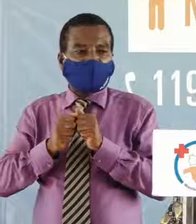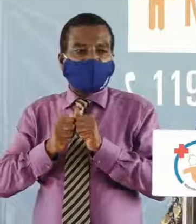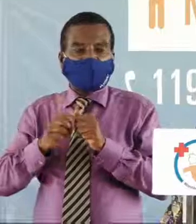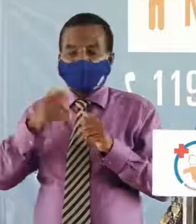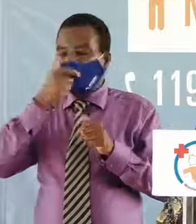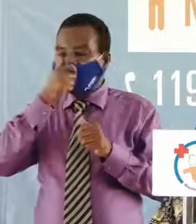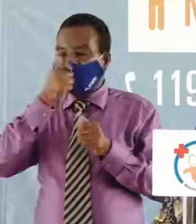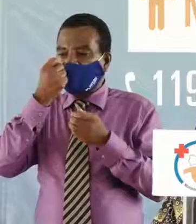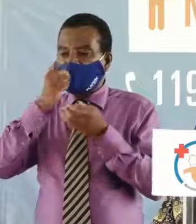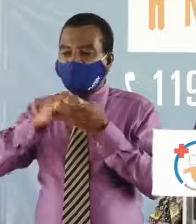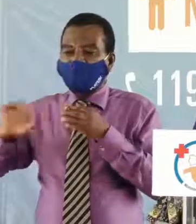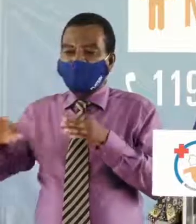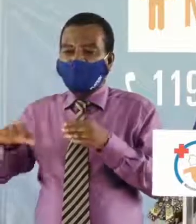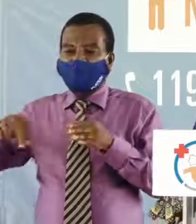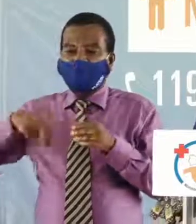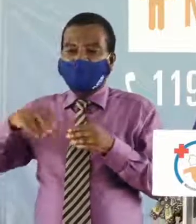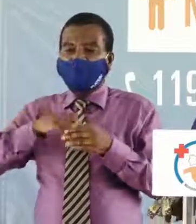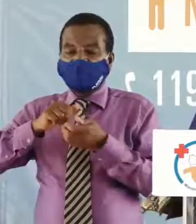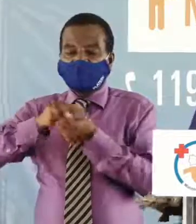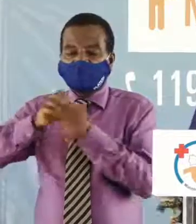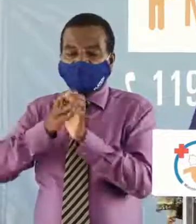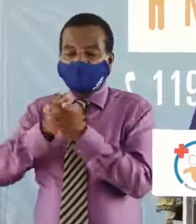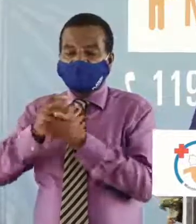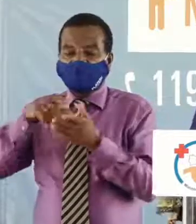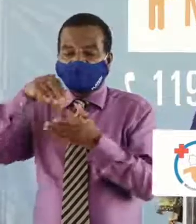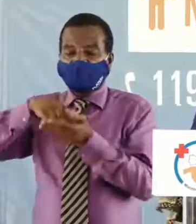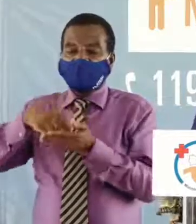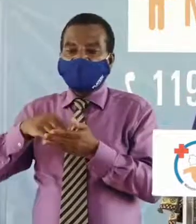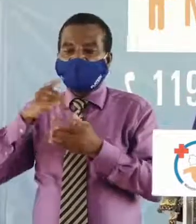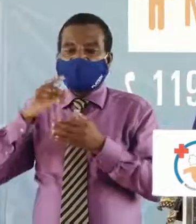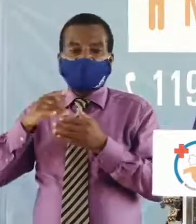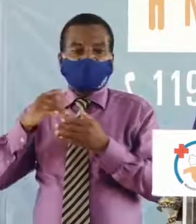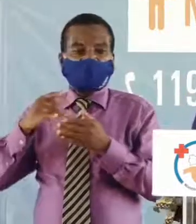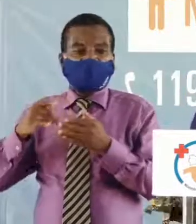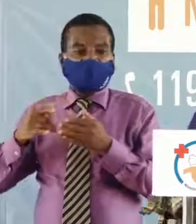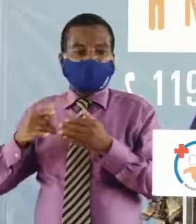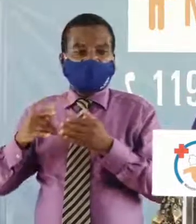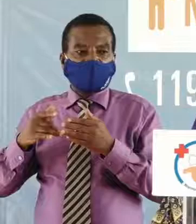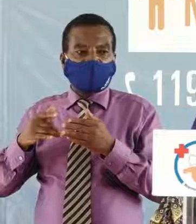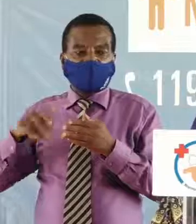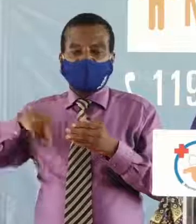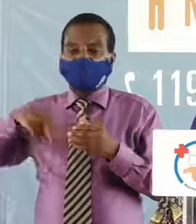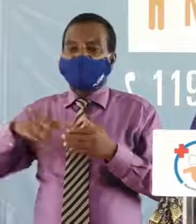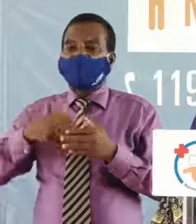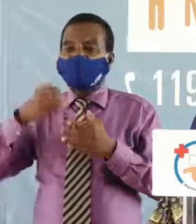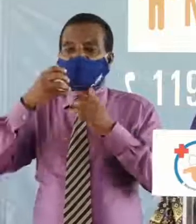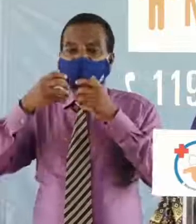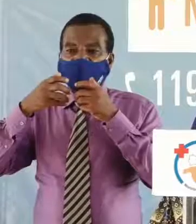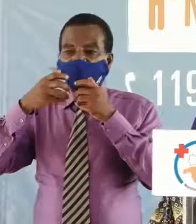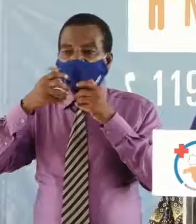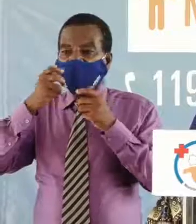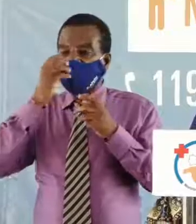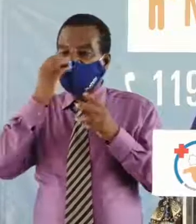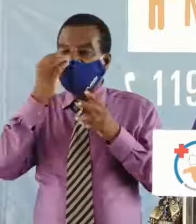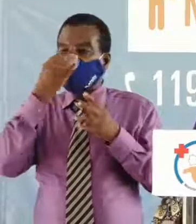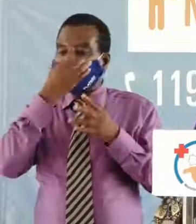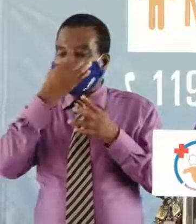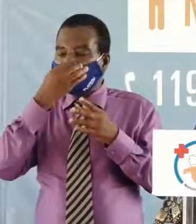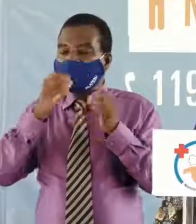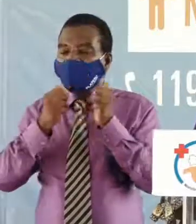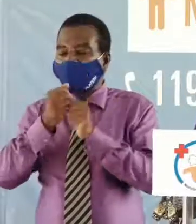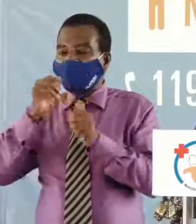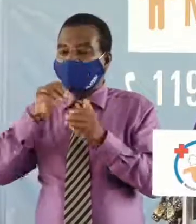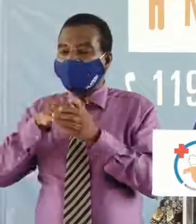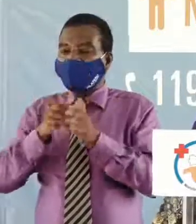mouchoir en papier et que nous l'avons encore dans la main nous avons la main enfin nous avons le mouchoir plus le virus donc si nous le